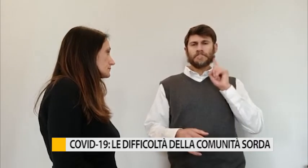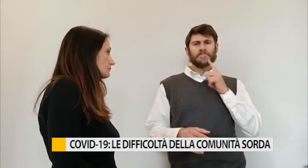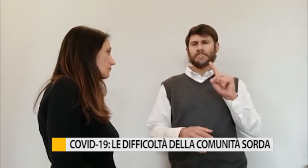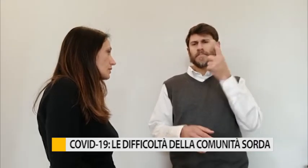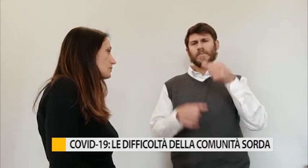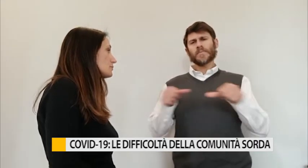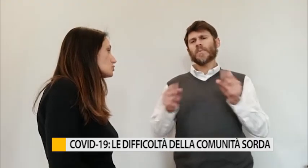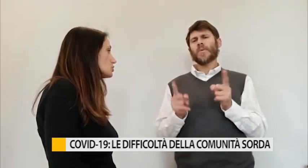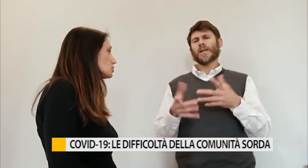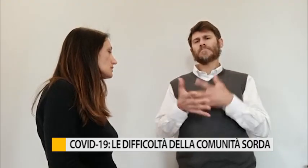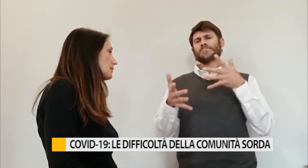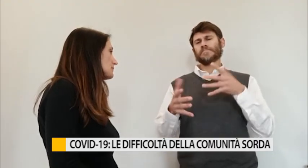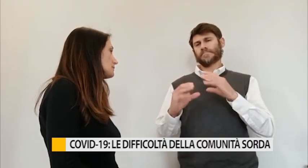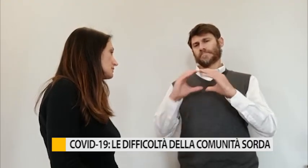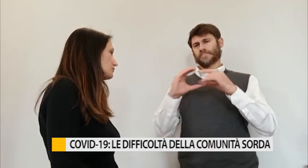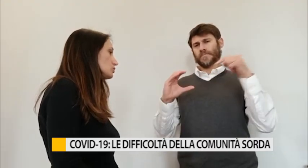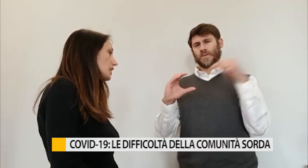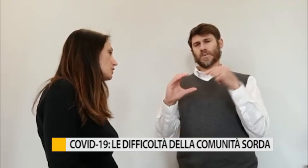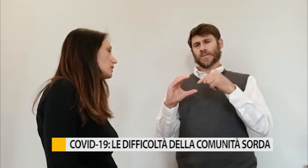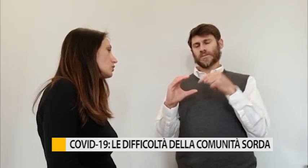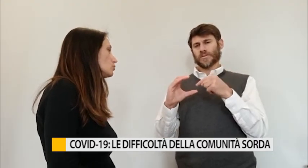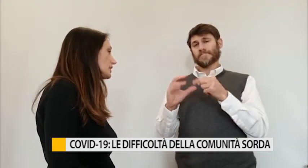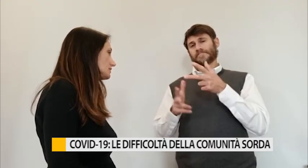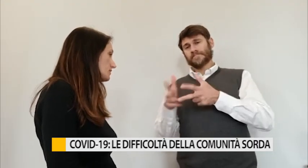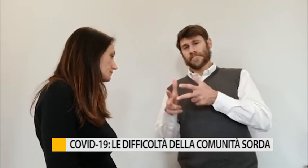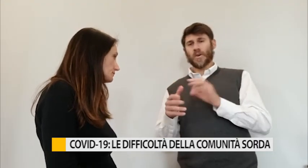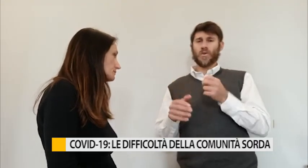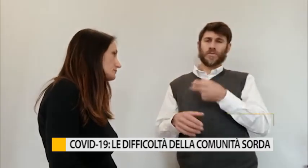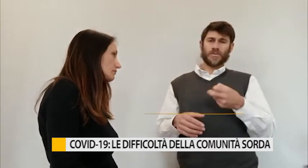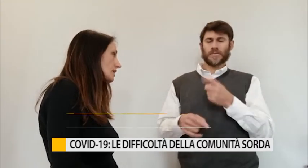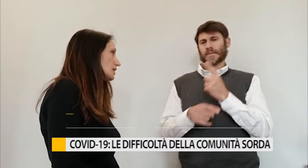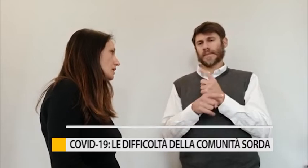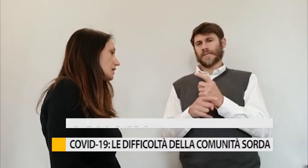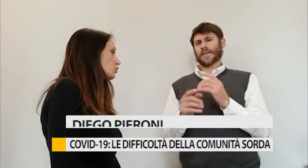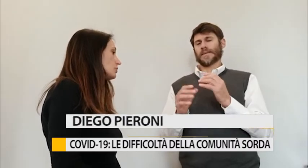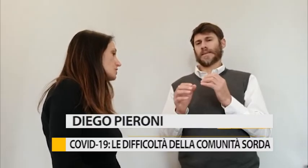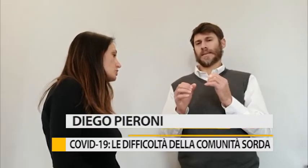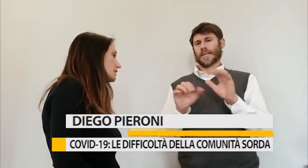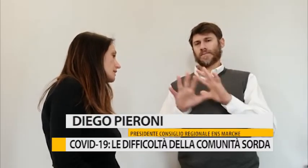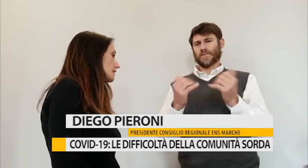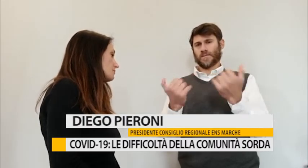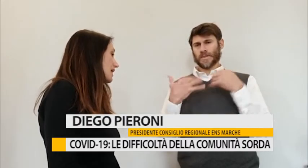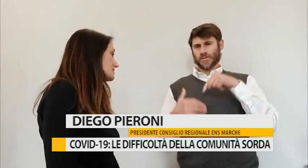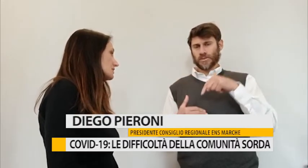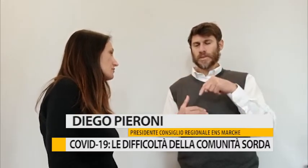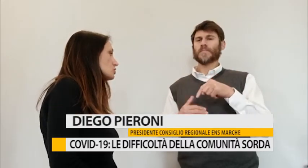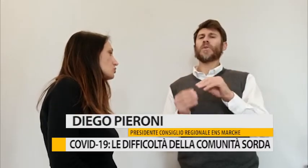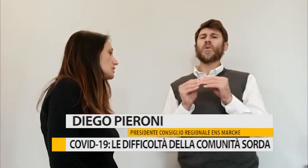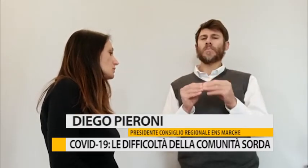Per le persone sorde la prima difficoltà è quella comunicativa. La comunicazione passa attraverso la lingua di